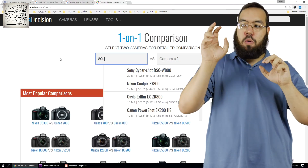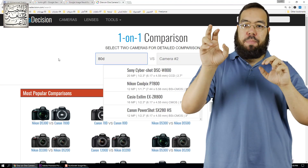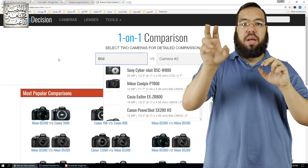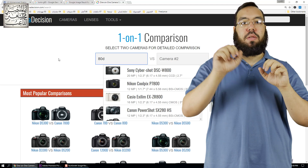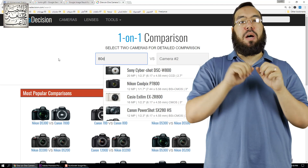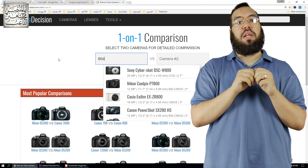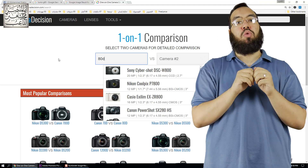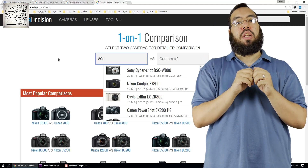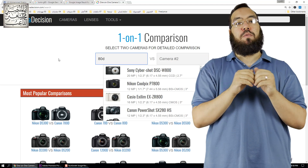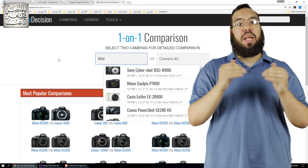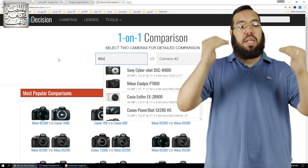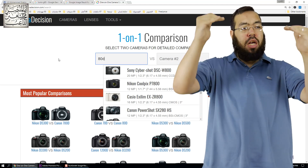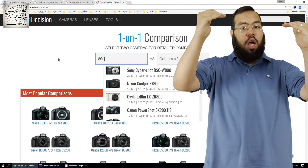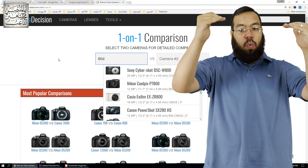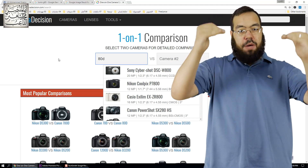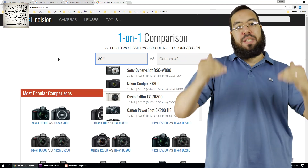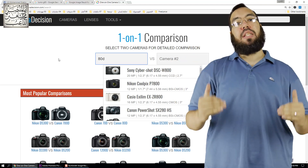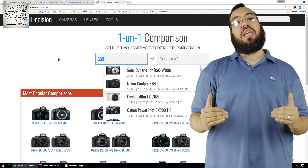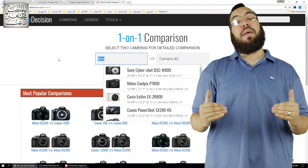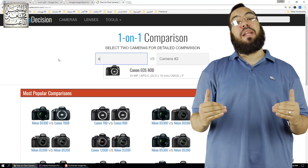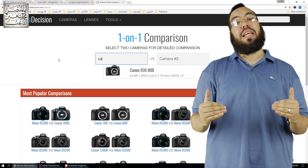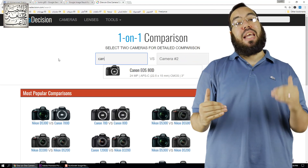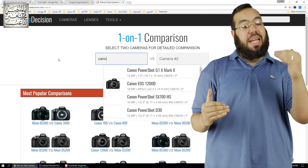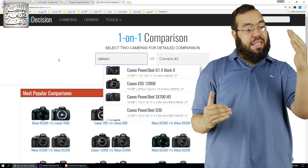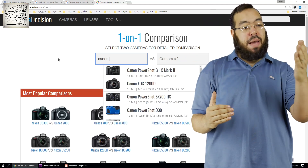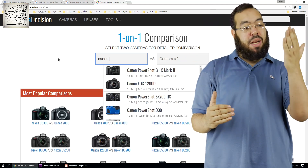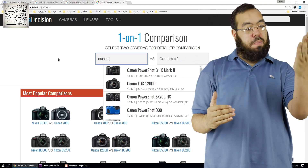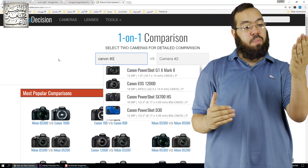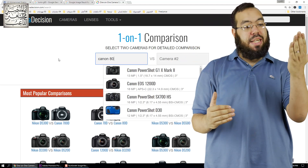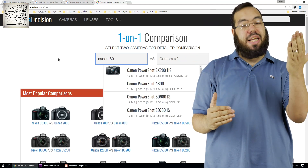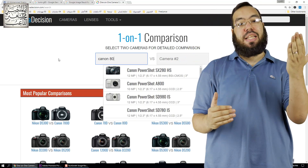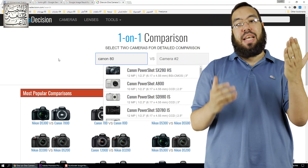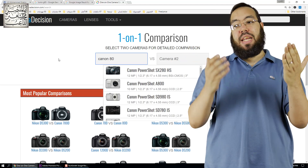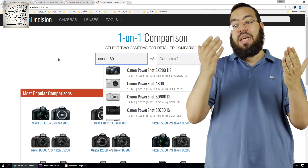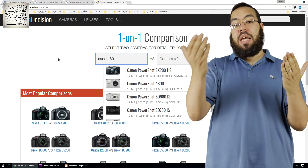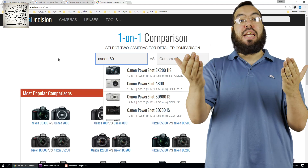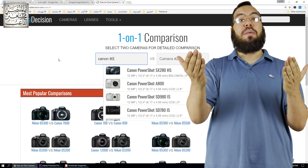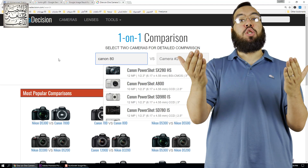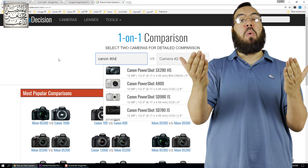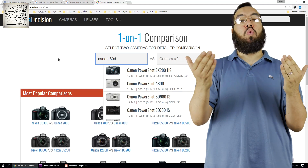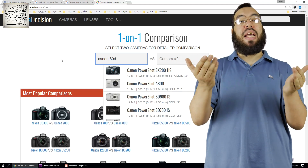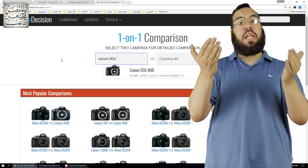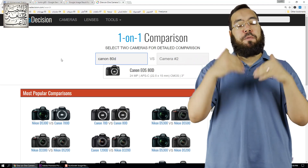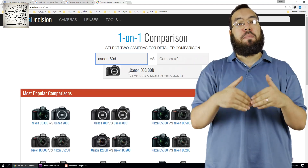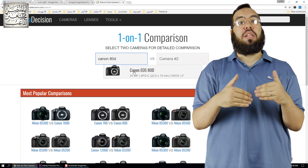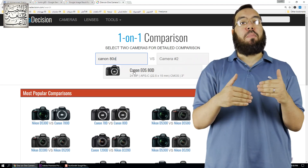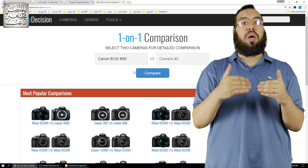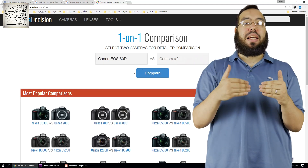ويبتدي يجيب لك الكاميرا المميزات الي هنا الي مش موجودة هنا وفي بعض المواقع